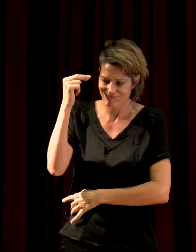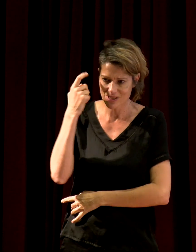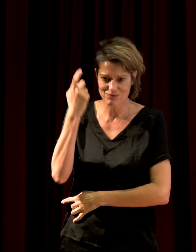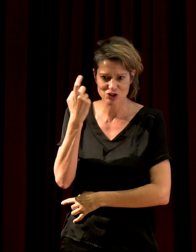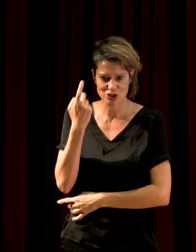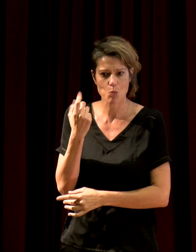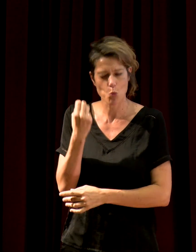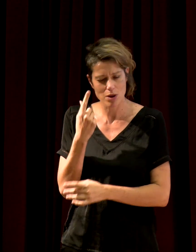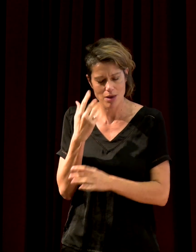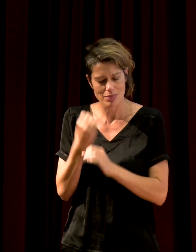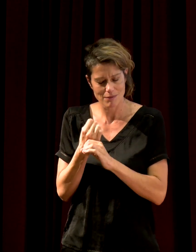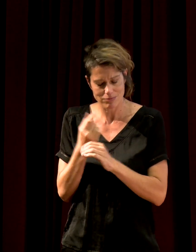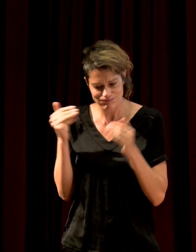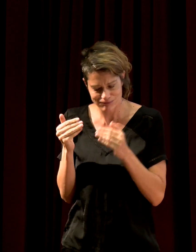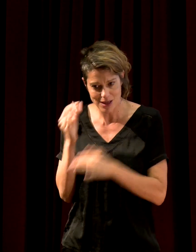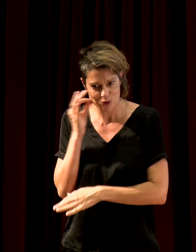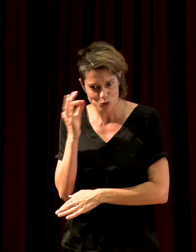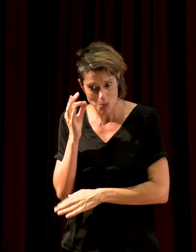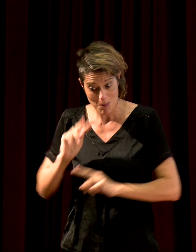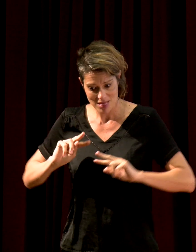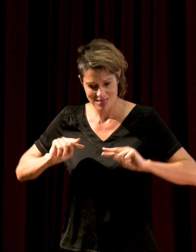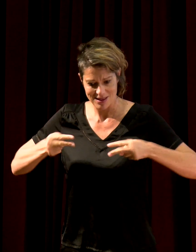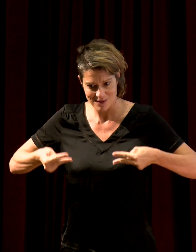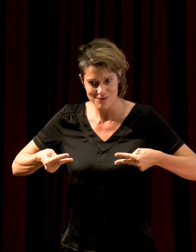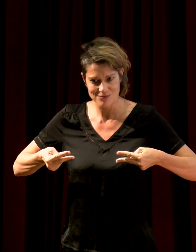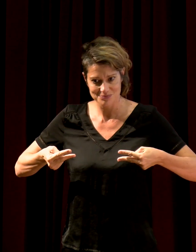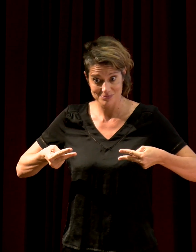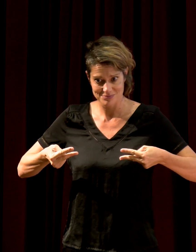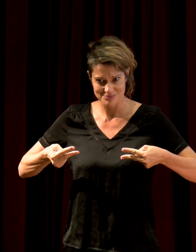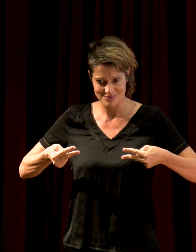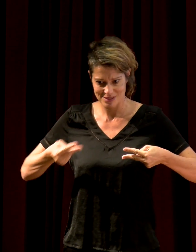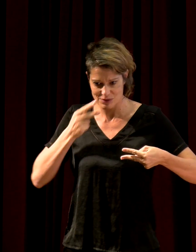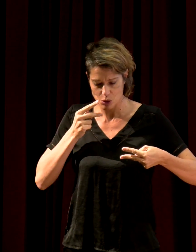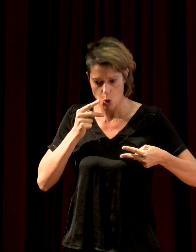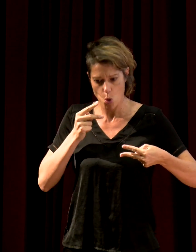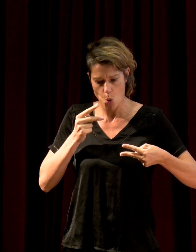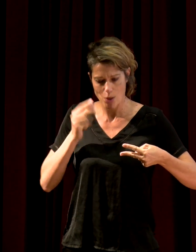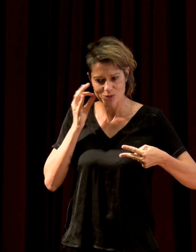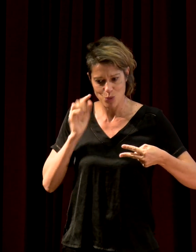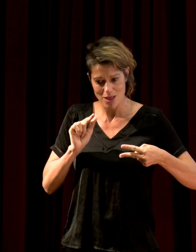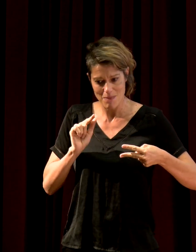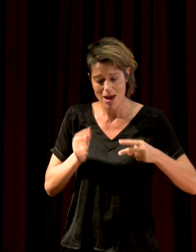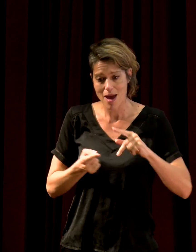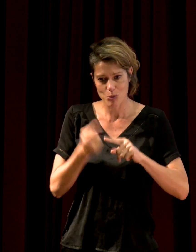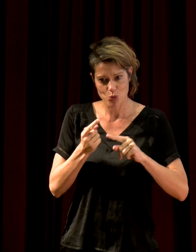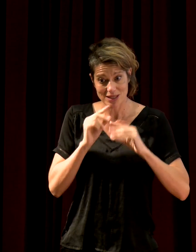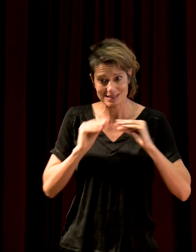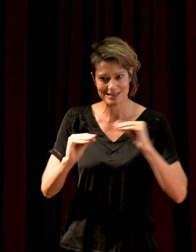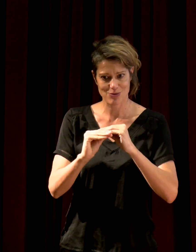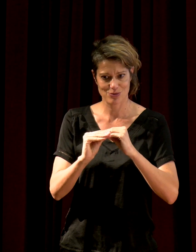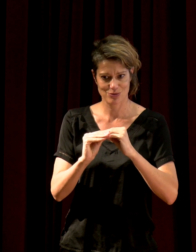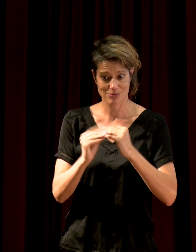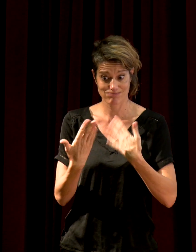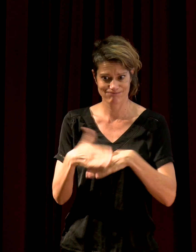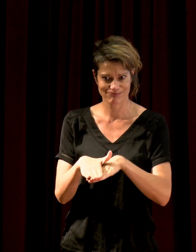des êtres vivants, en négatif, et savoir ce qu'il y a entre et quelle est l'importance de ces silences. Donc, le silence, la première